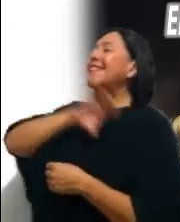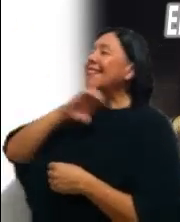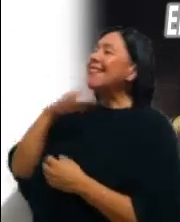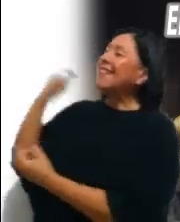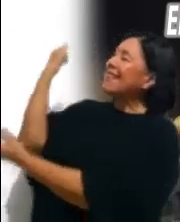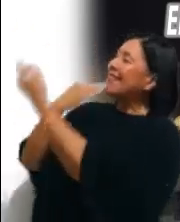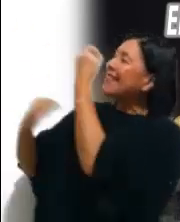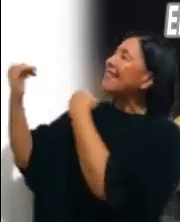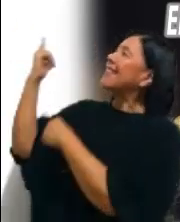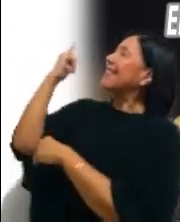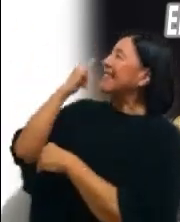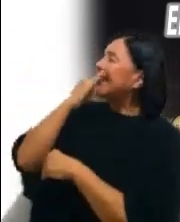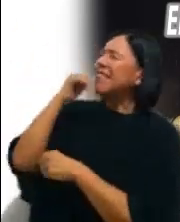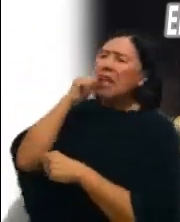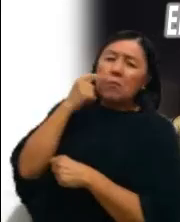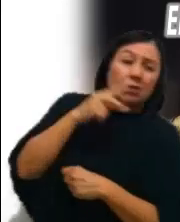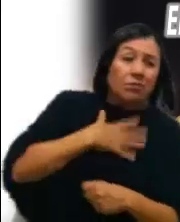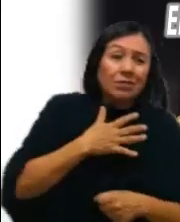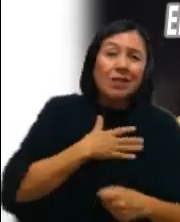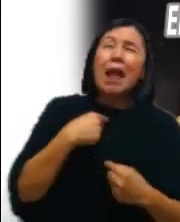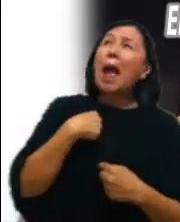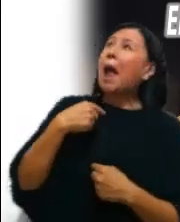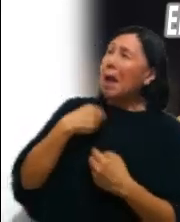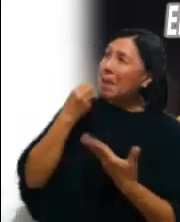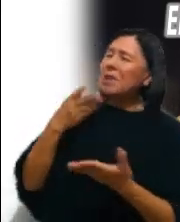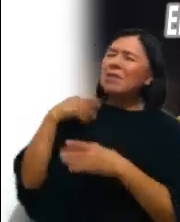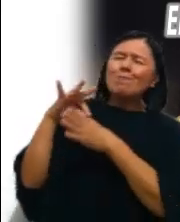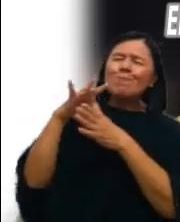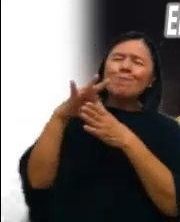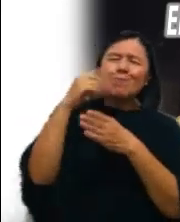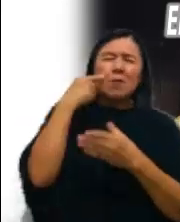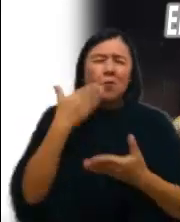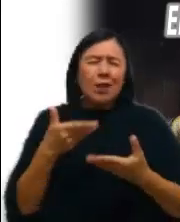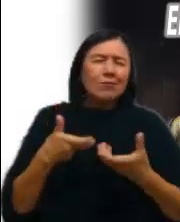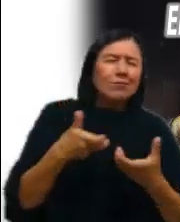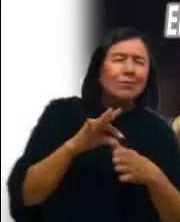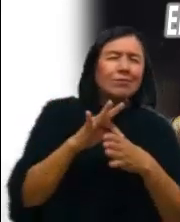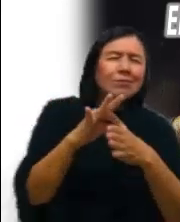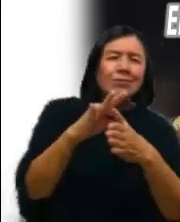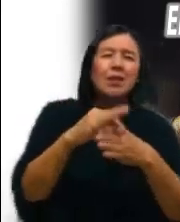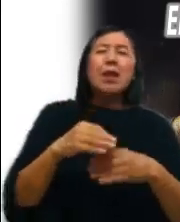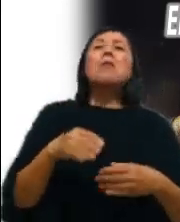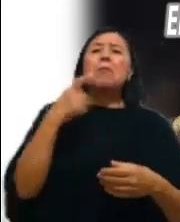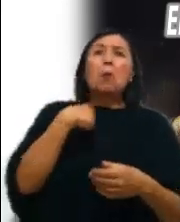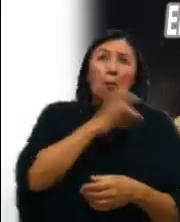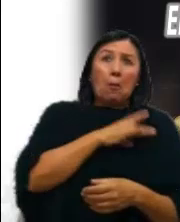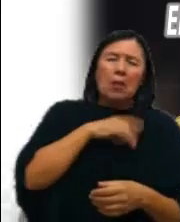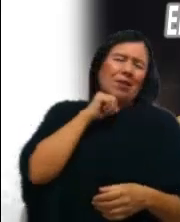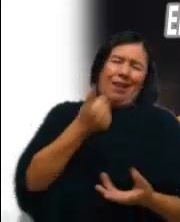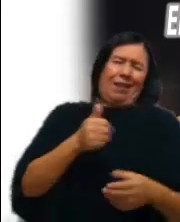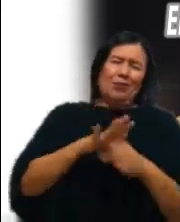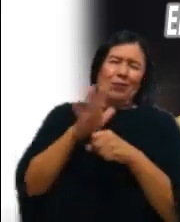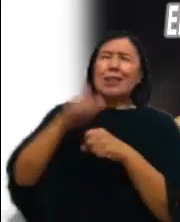Está pendiente de mí Me guía por el buen camino ¿Por qué temer si Dios me acompaña